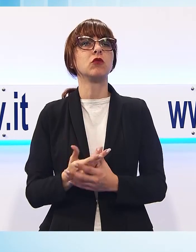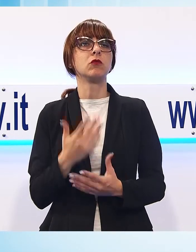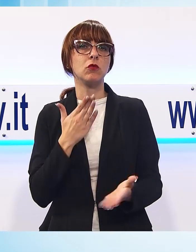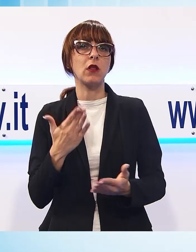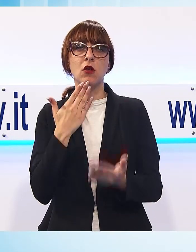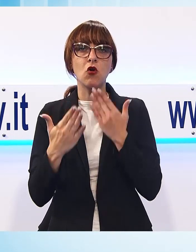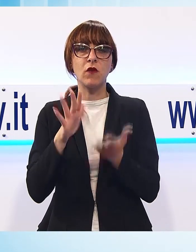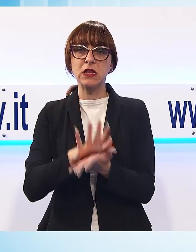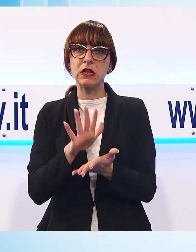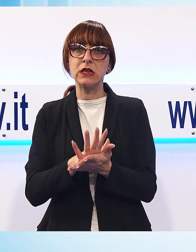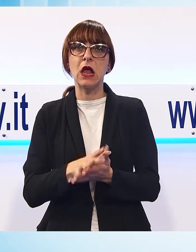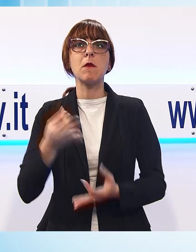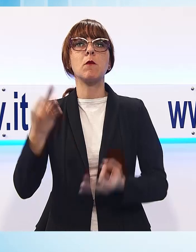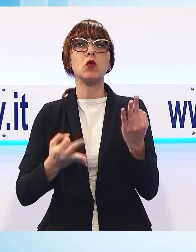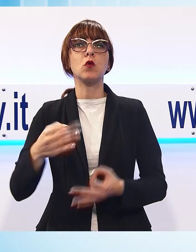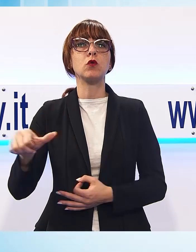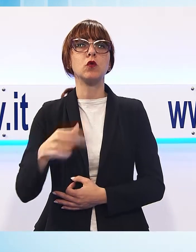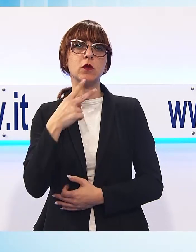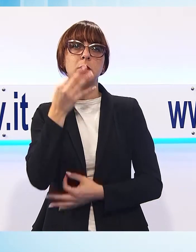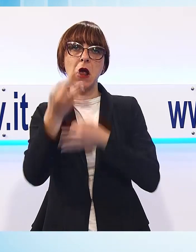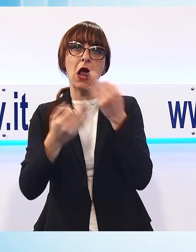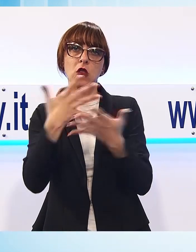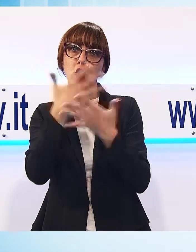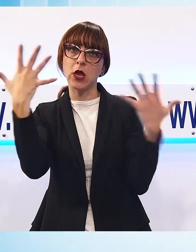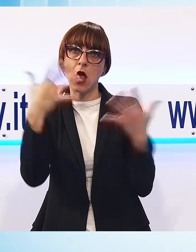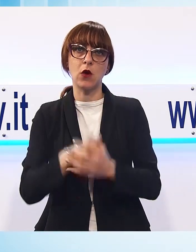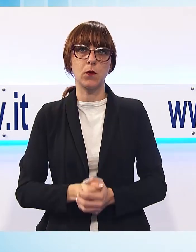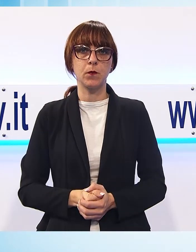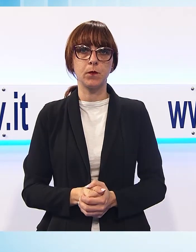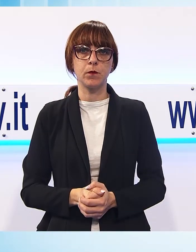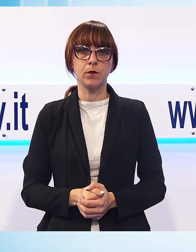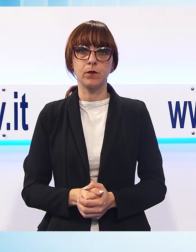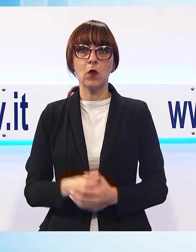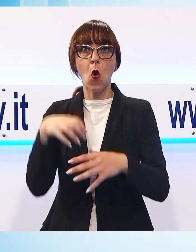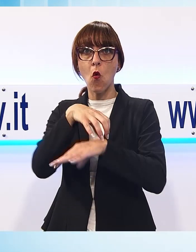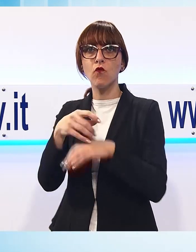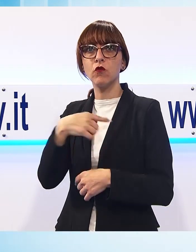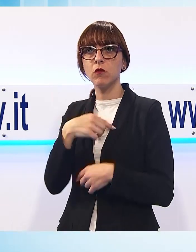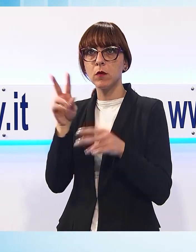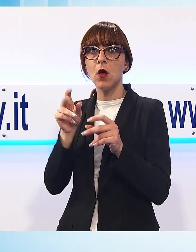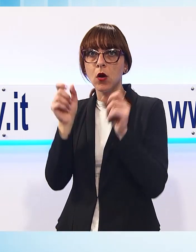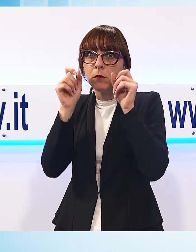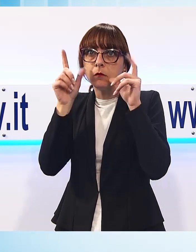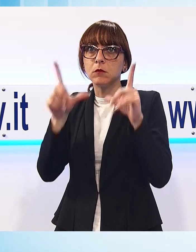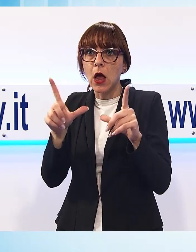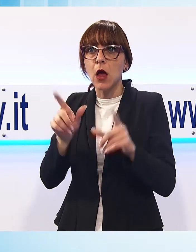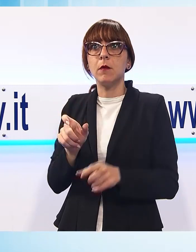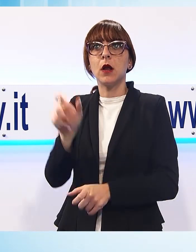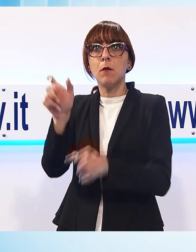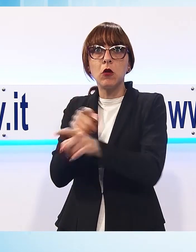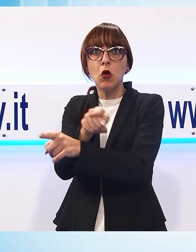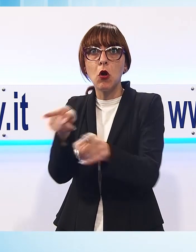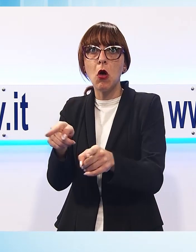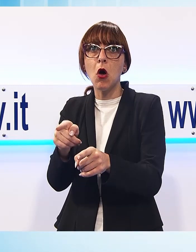stampa, dal procuratore Pietro Sucan. Ciò che ha colpito il mio ufficio è la violenza fisica che è stata